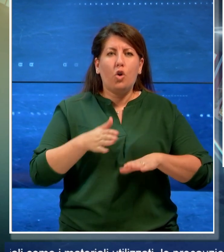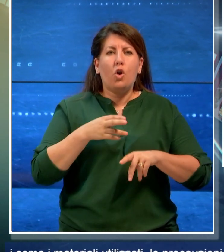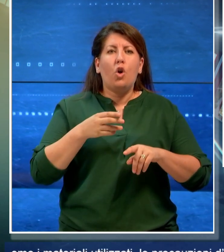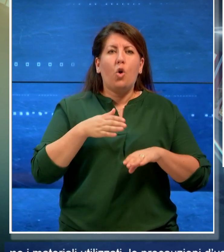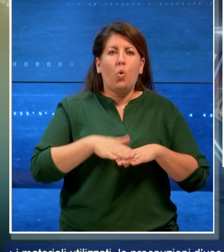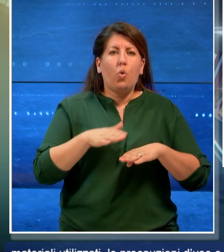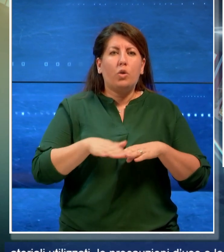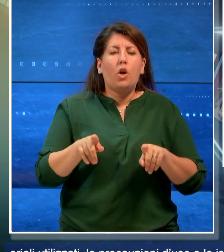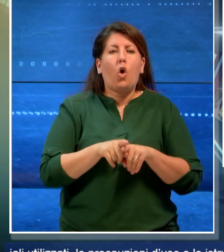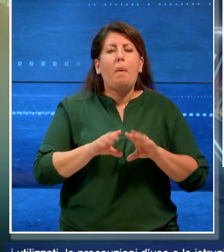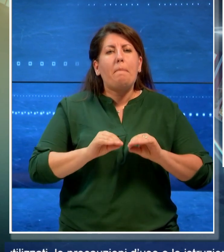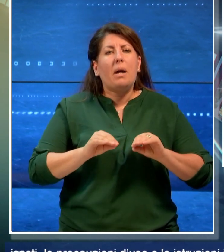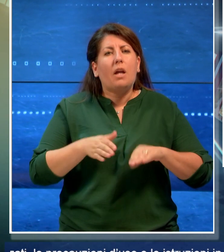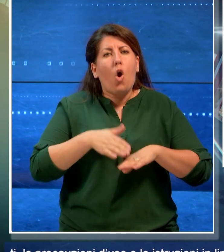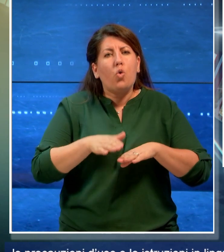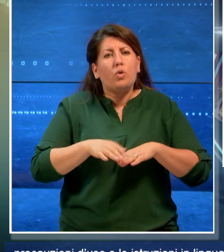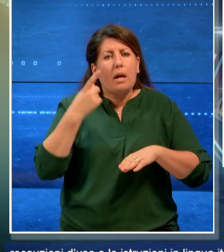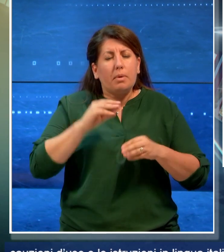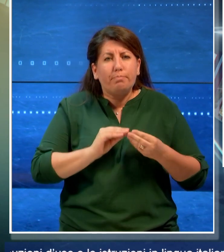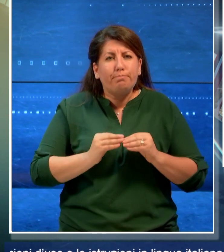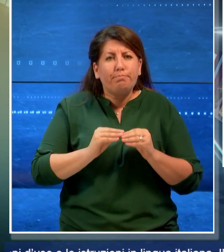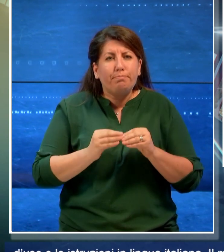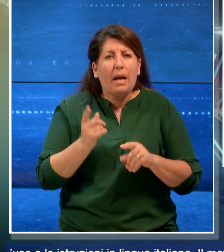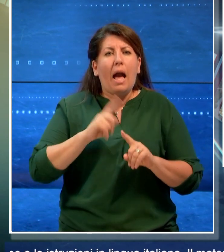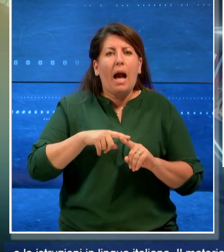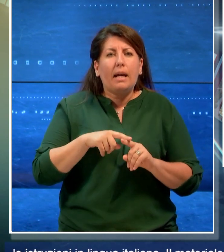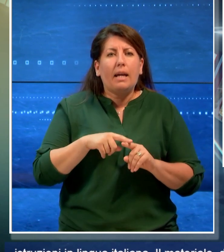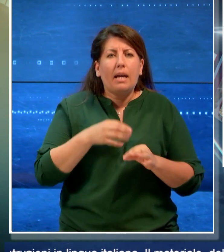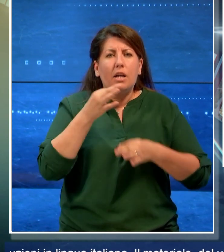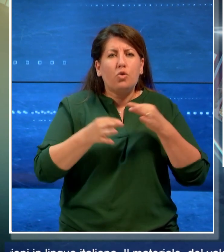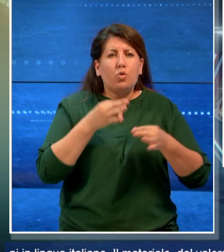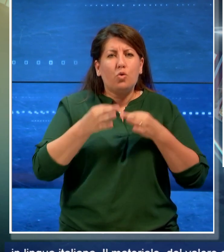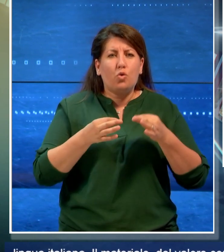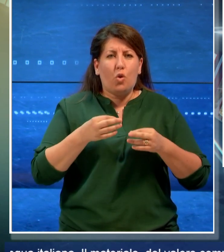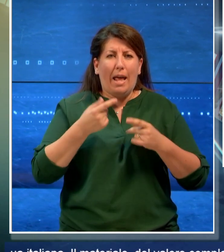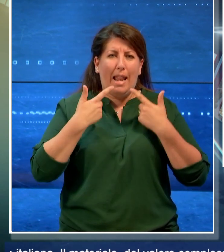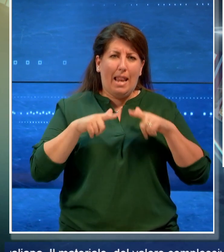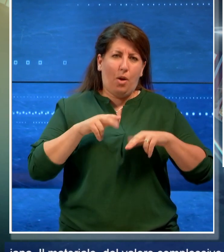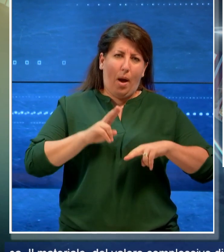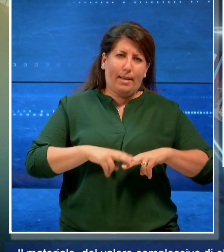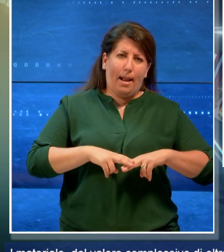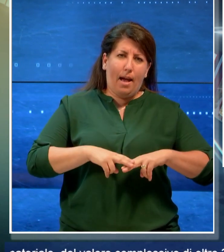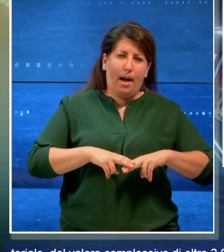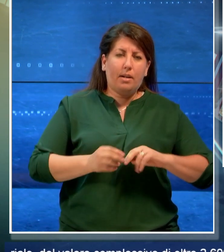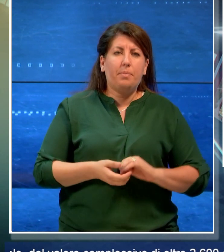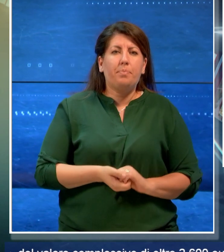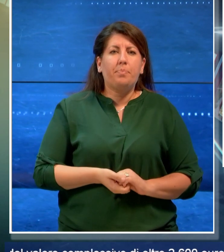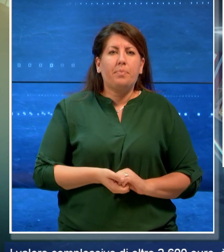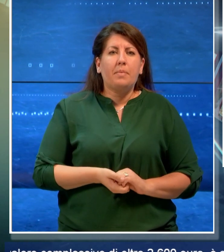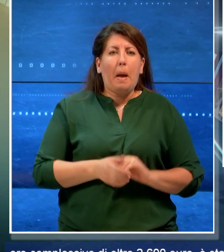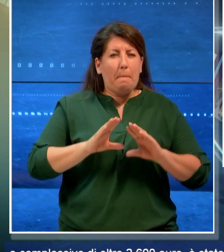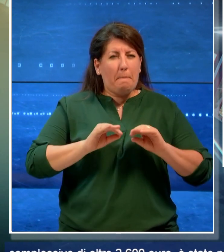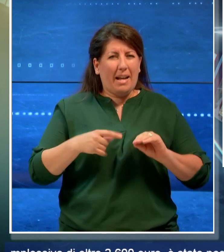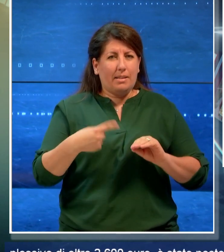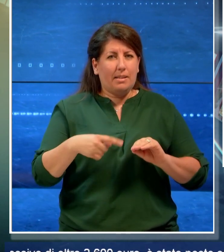materiali utilizzati e le istruzioni in lingua italiana. Il materiale del